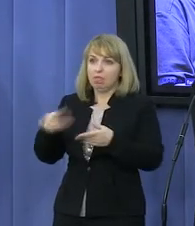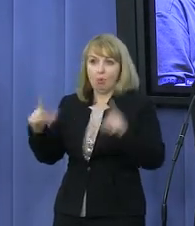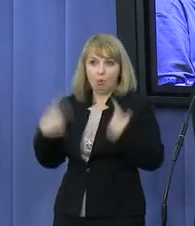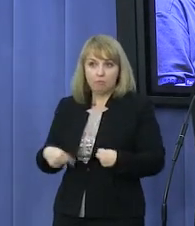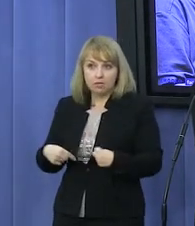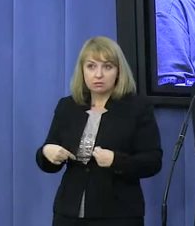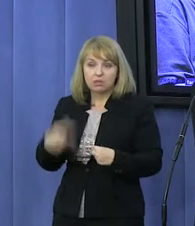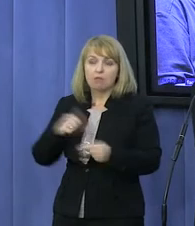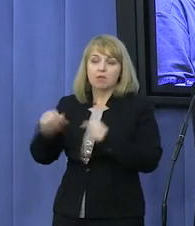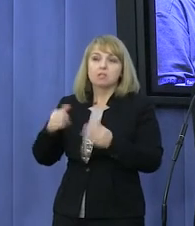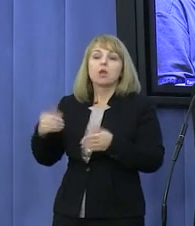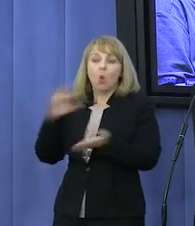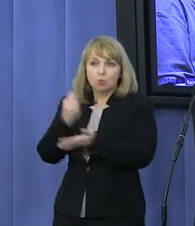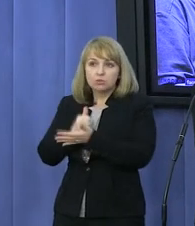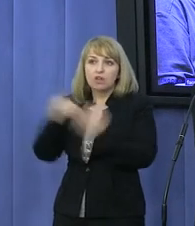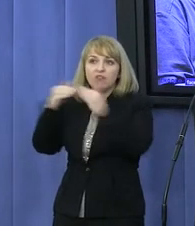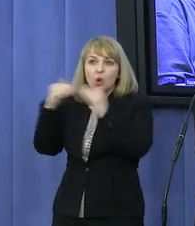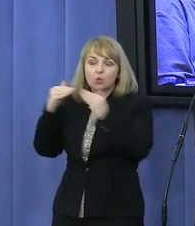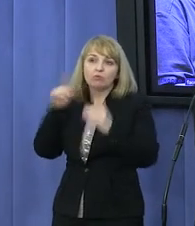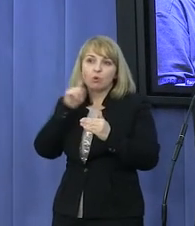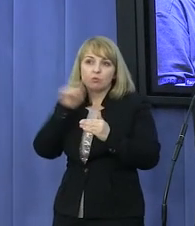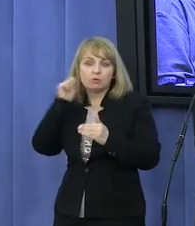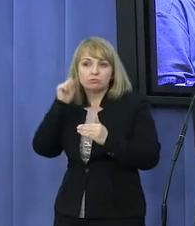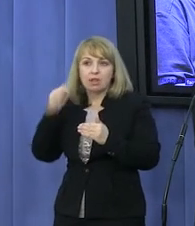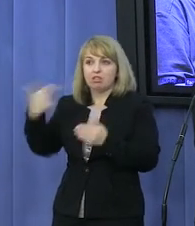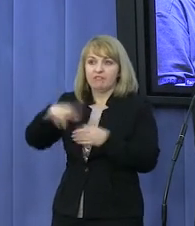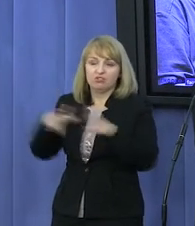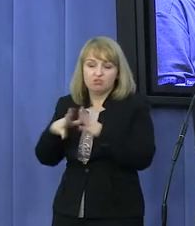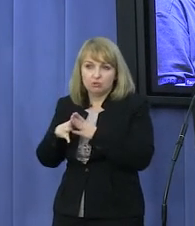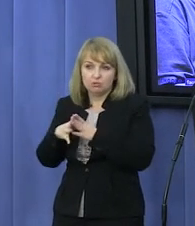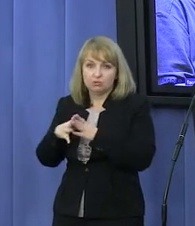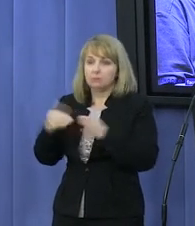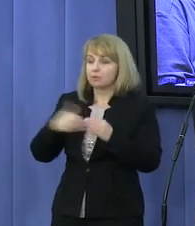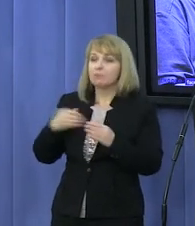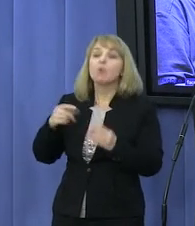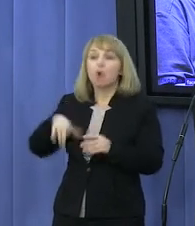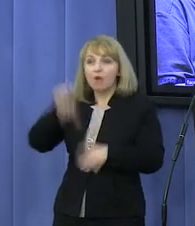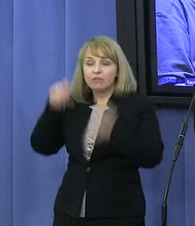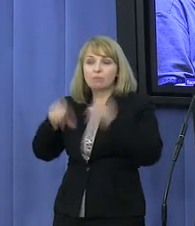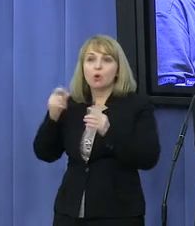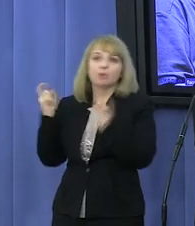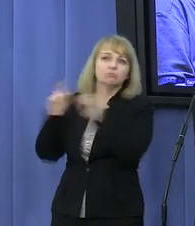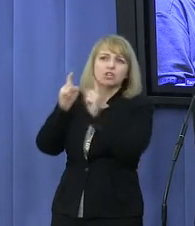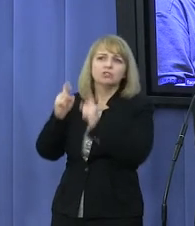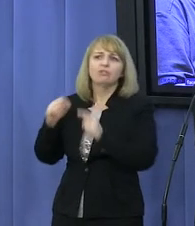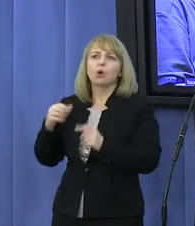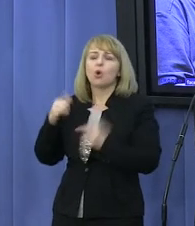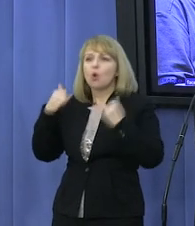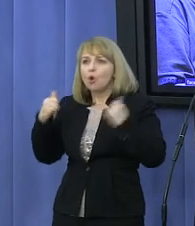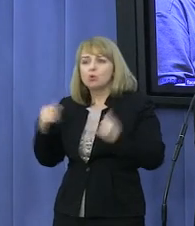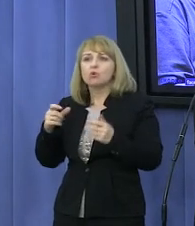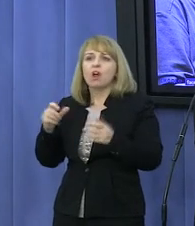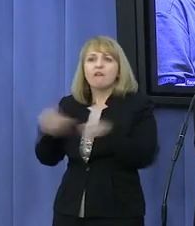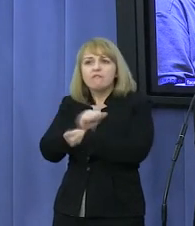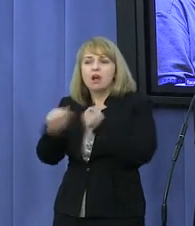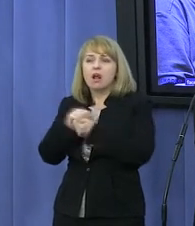dbania o równość płci w warunkach kryzysu ekonomicznego w 2010. Zagłosował przeciwko ustawieniu instrumentu prawnego do zwalczania przemocy